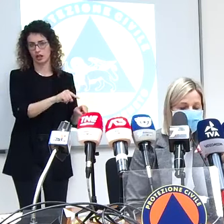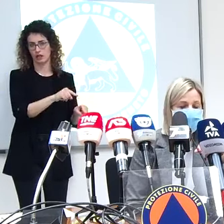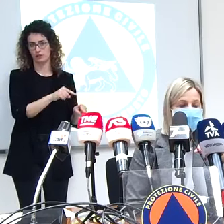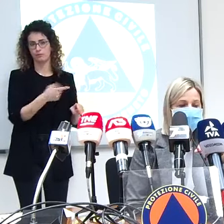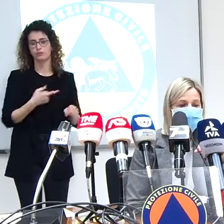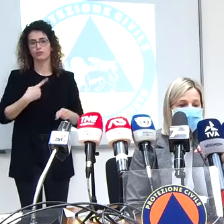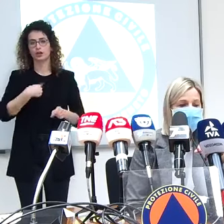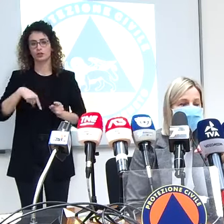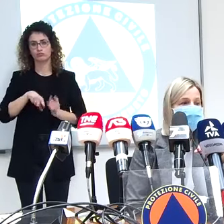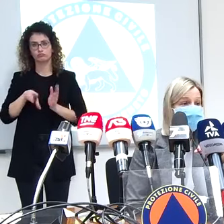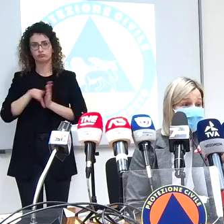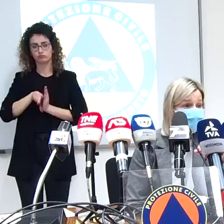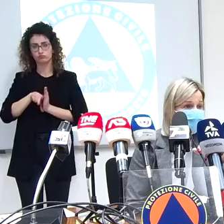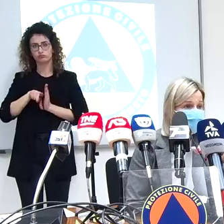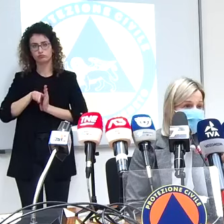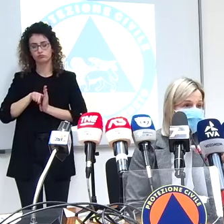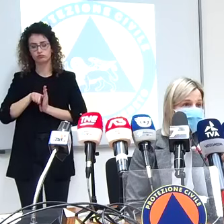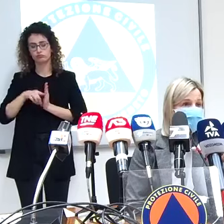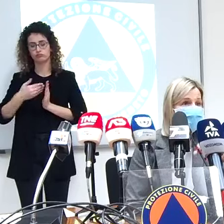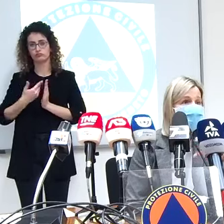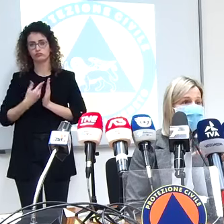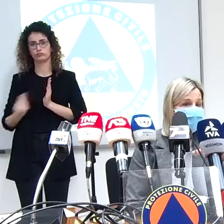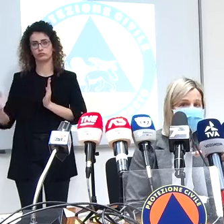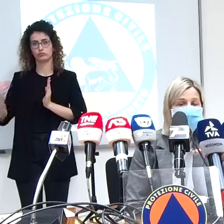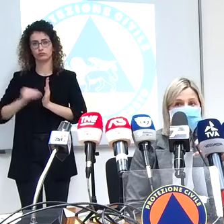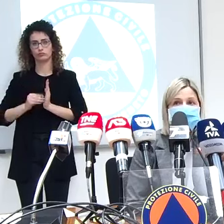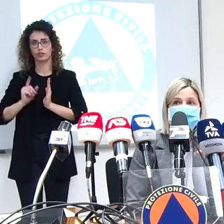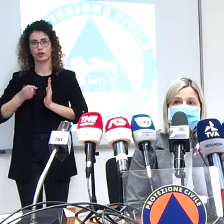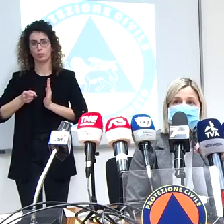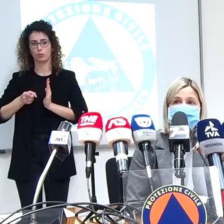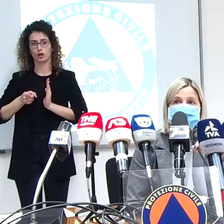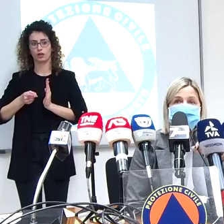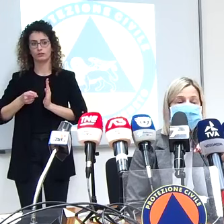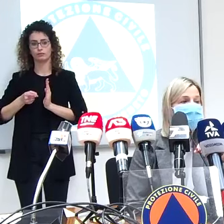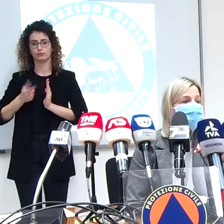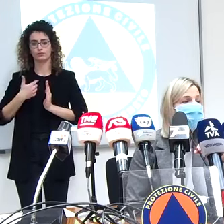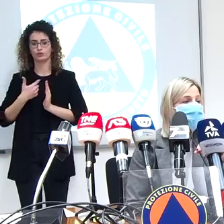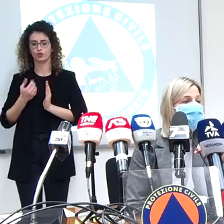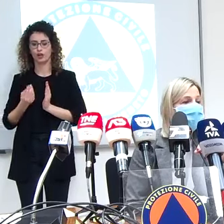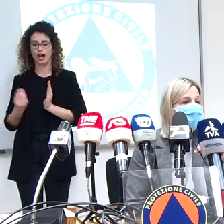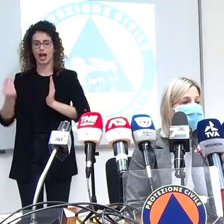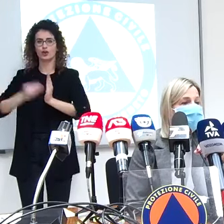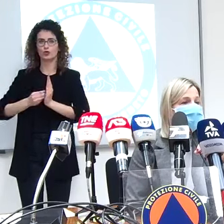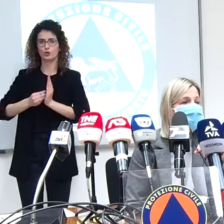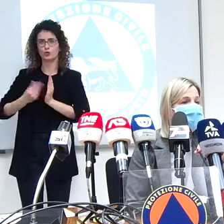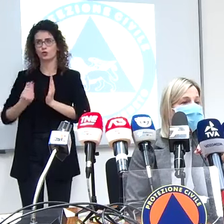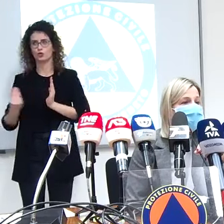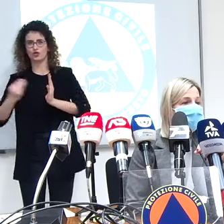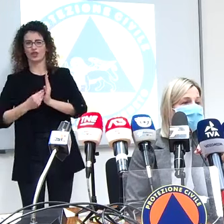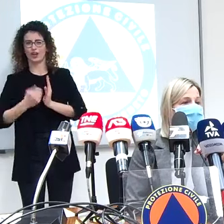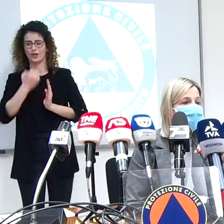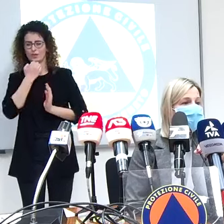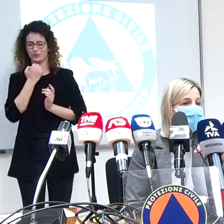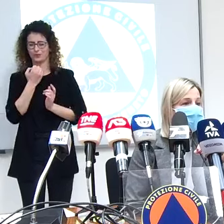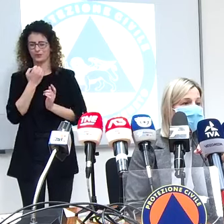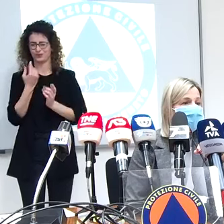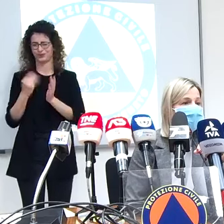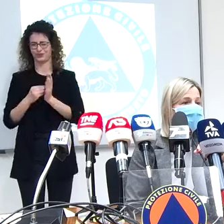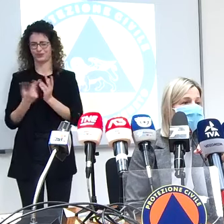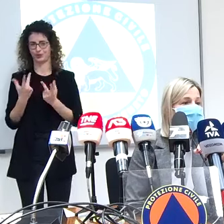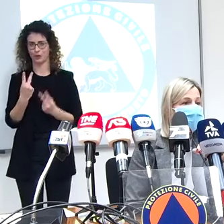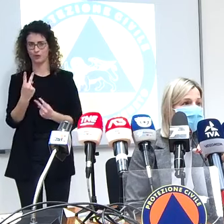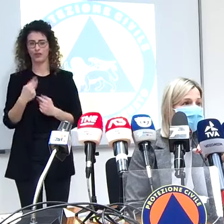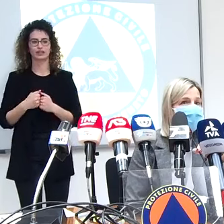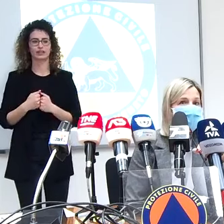deliberato abbiamo anche esteso di estendere scusate gioco di parole di estendere anche ai